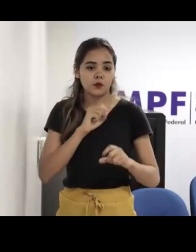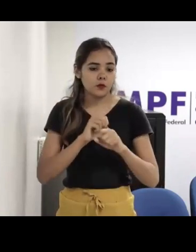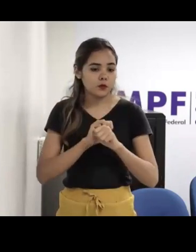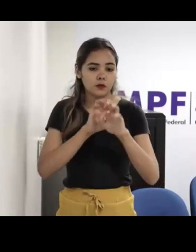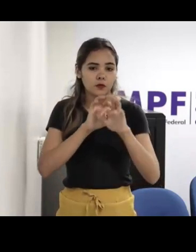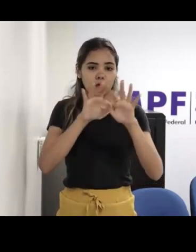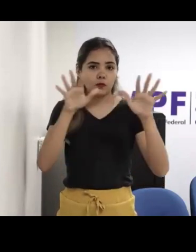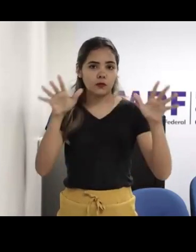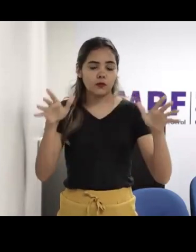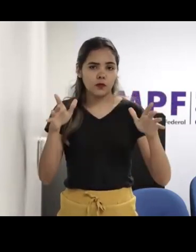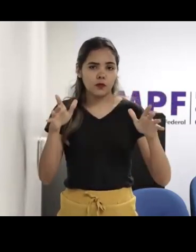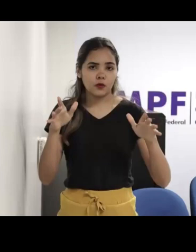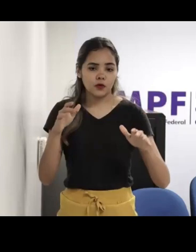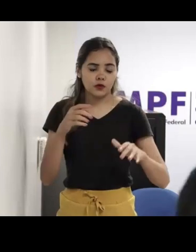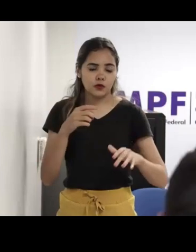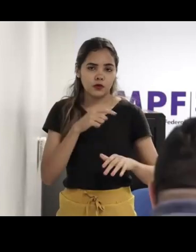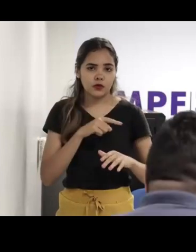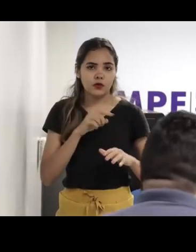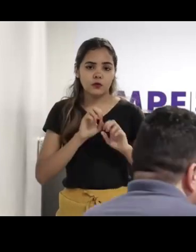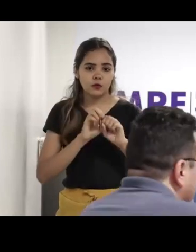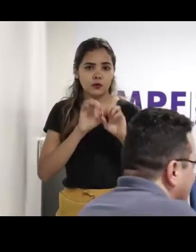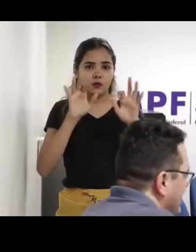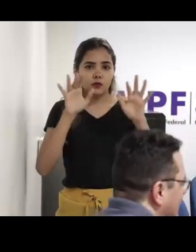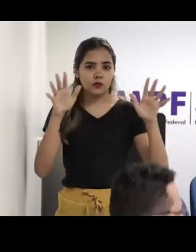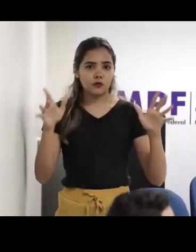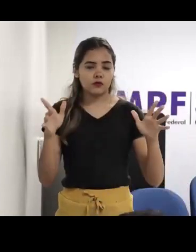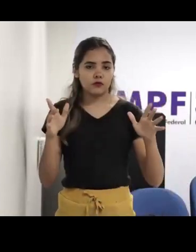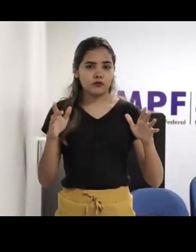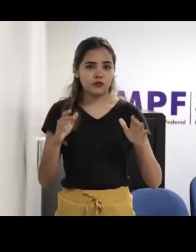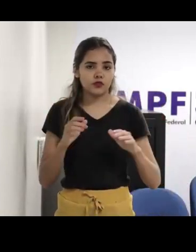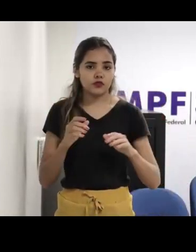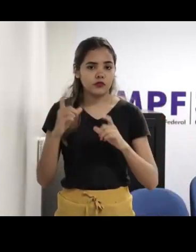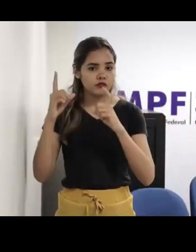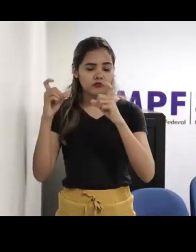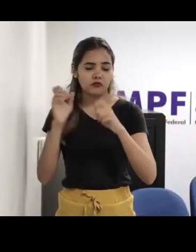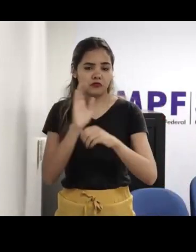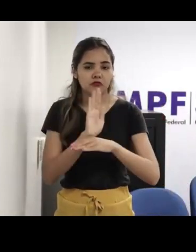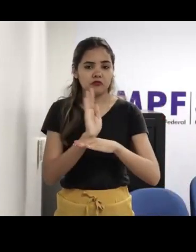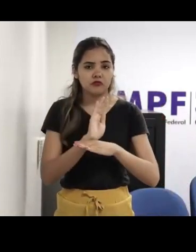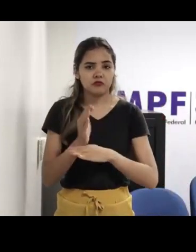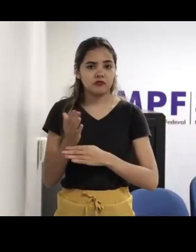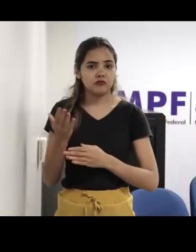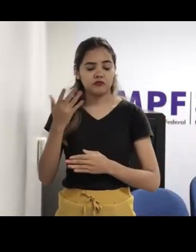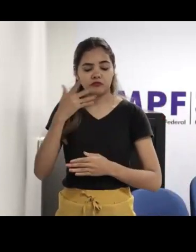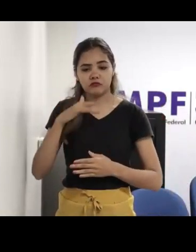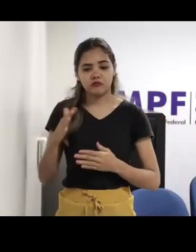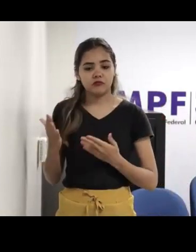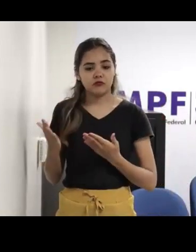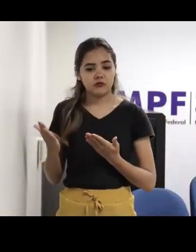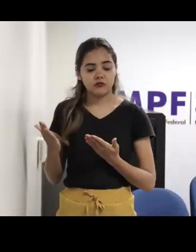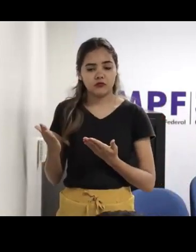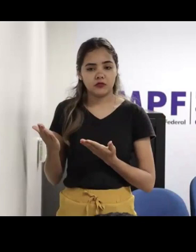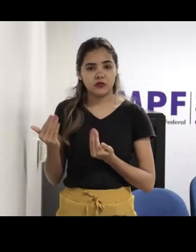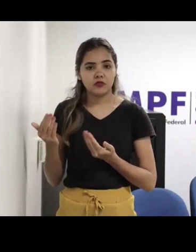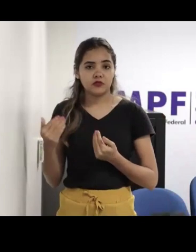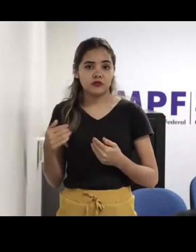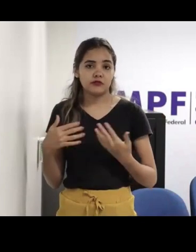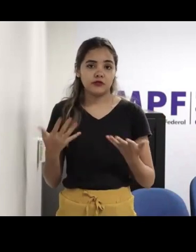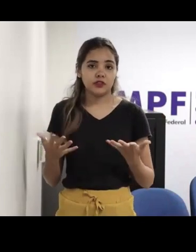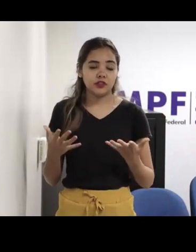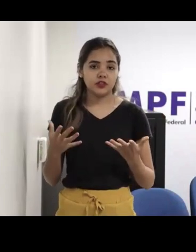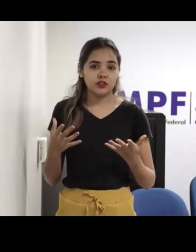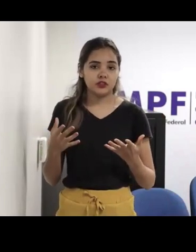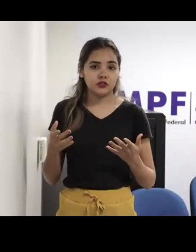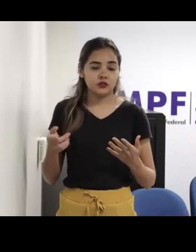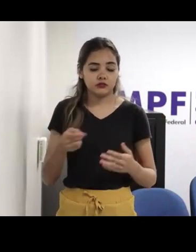efetou a prisão de um investigado. Então, enquanto nós estamos aqui hoje reunidos, o crime está acontecendo aí